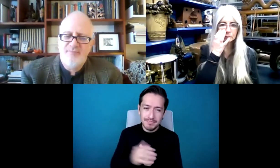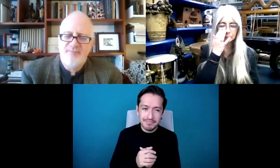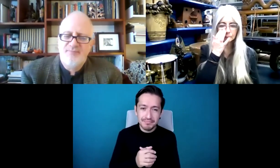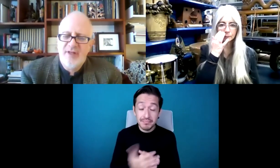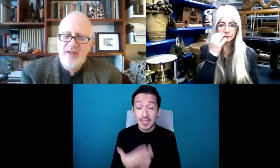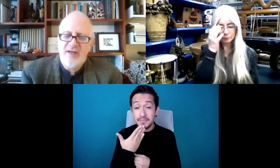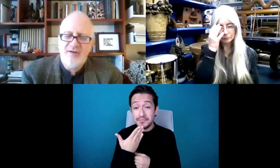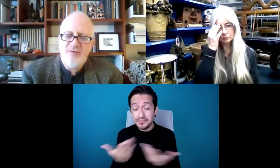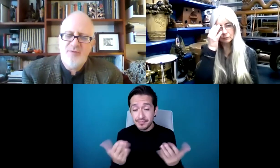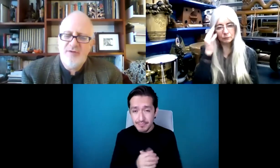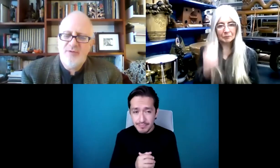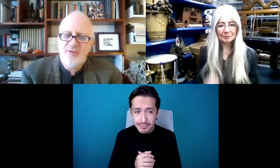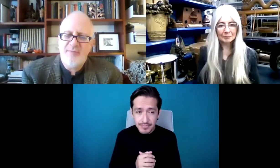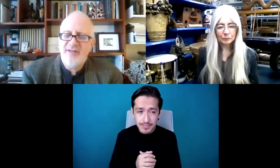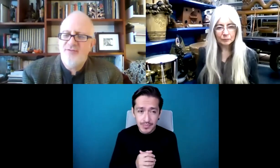Sí, muy bien.